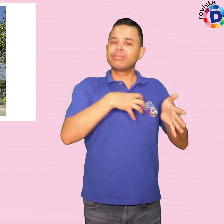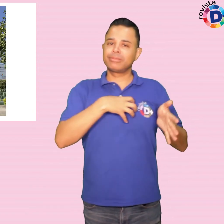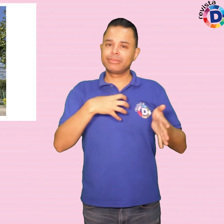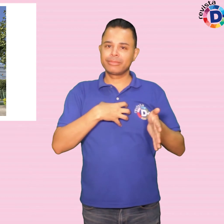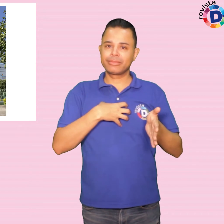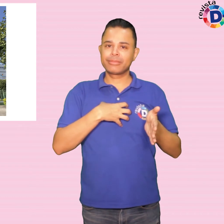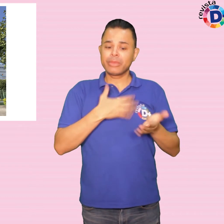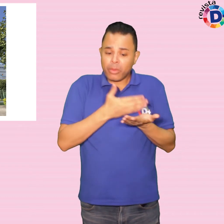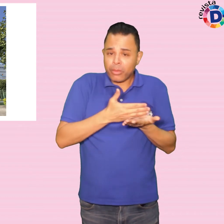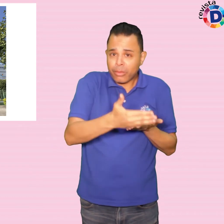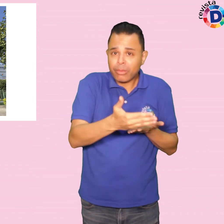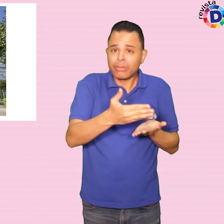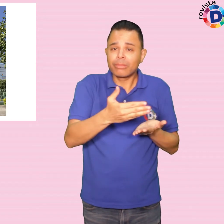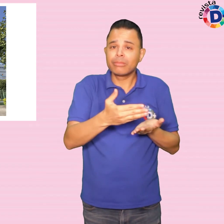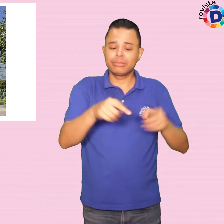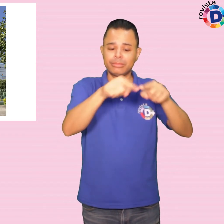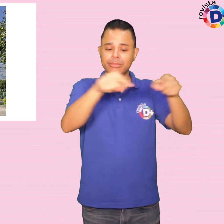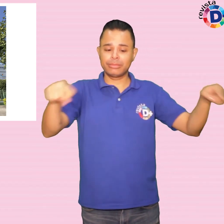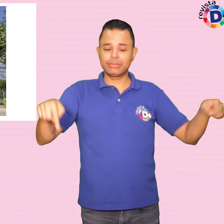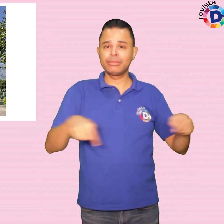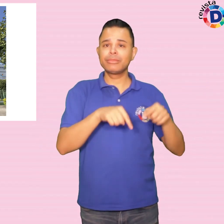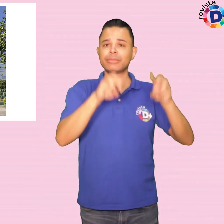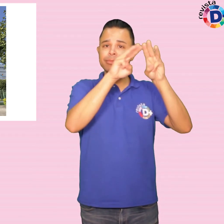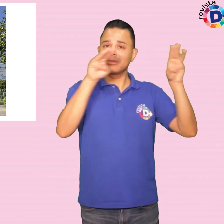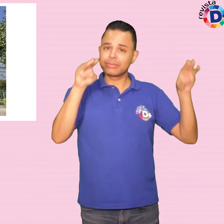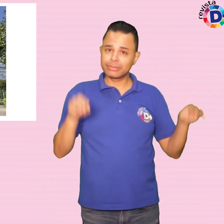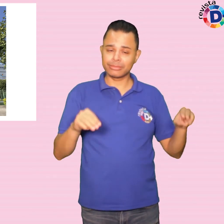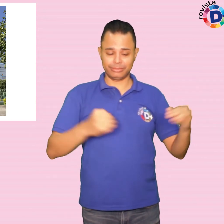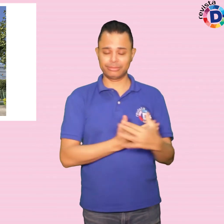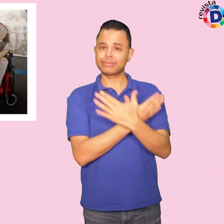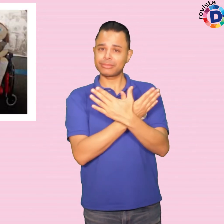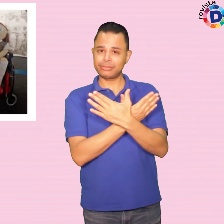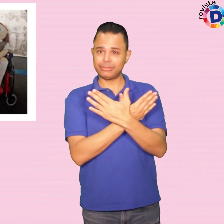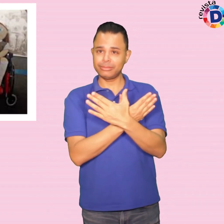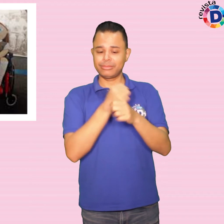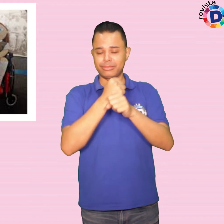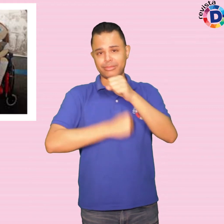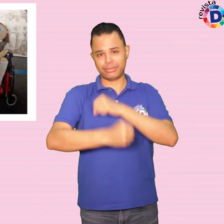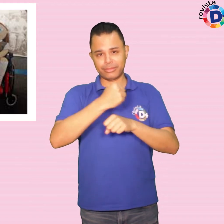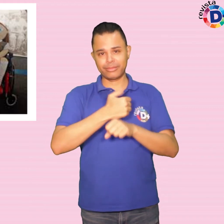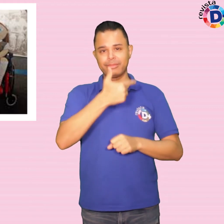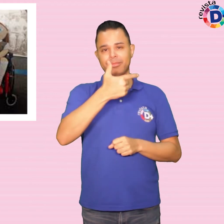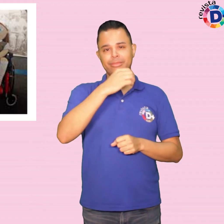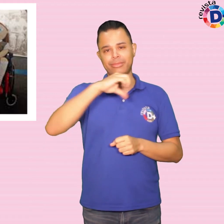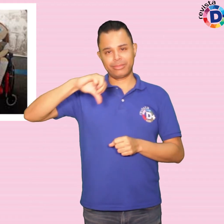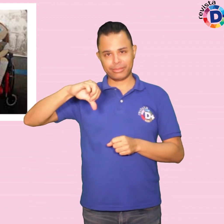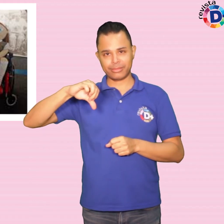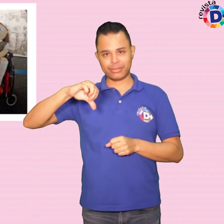no dia 3 de dezembro de 2009, o Memorial da Inclusão – Os Caminhos da Pessoa com Deficiência